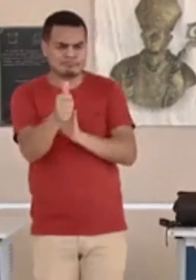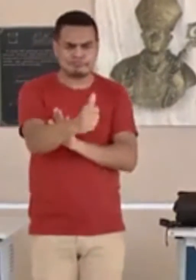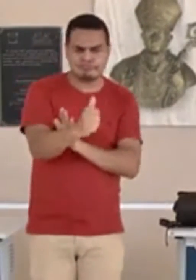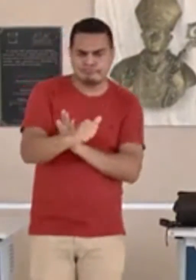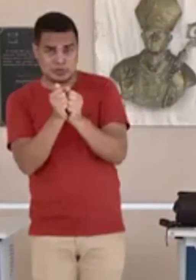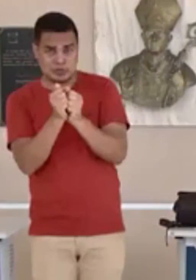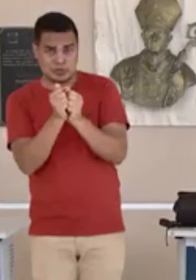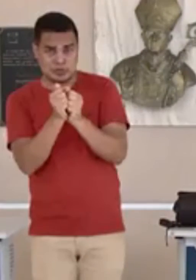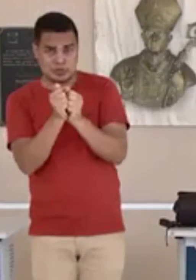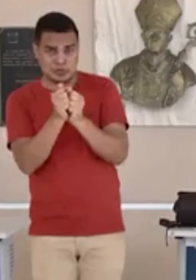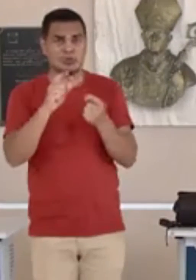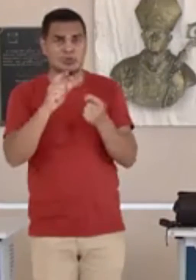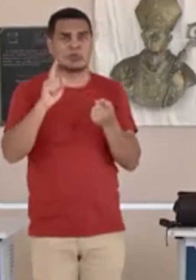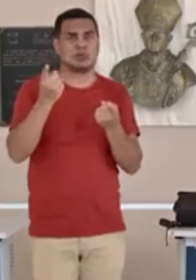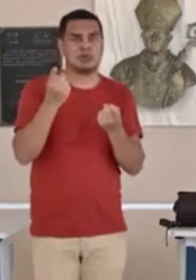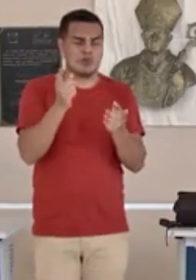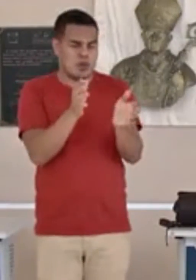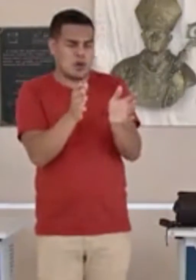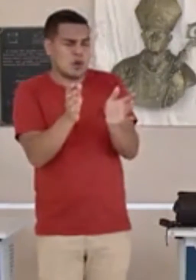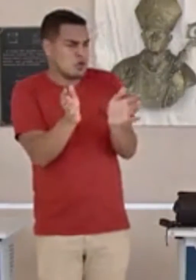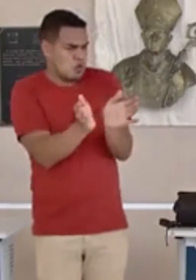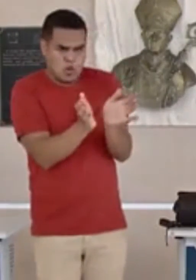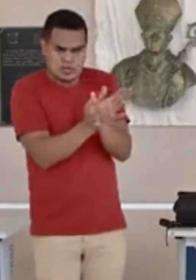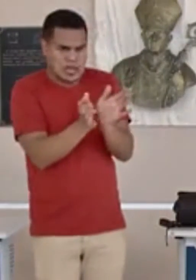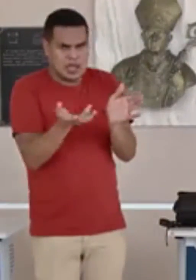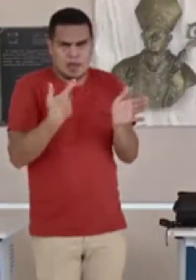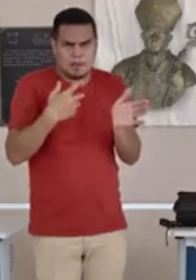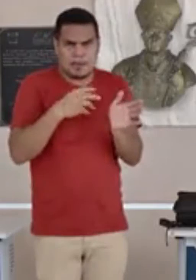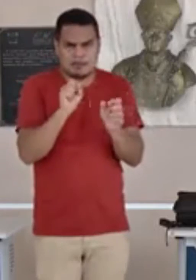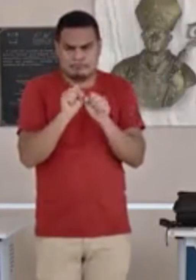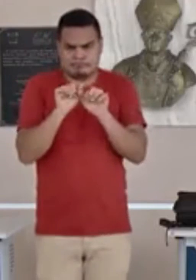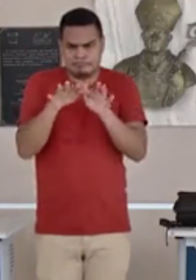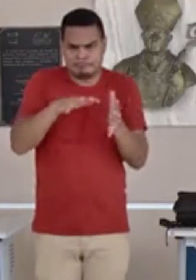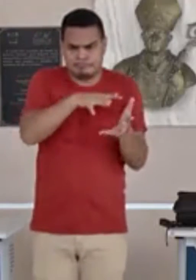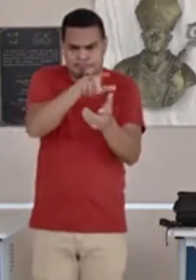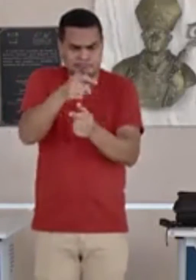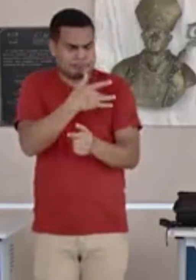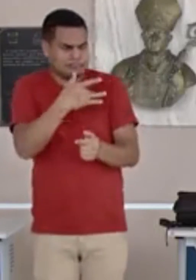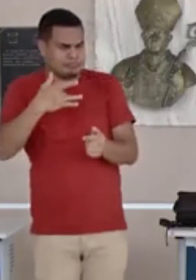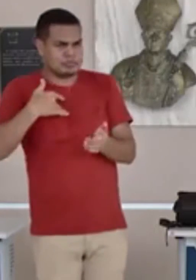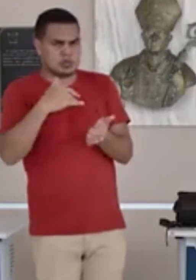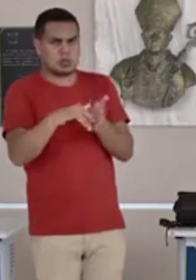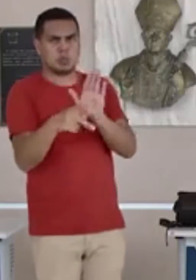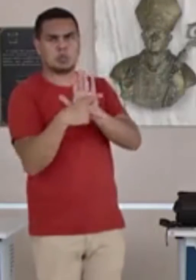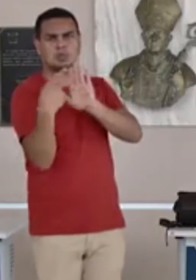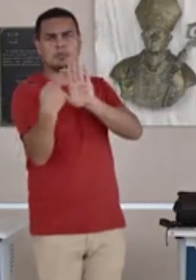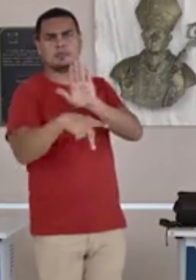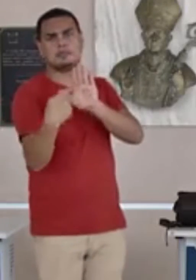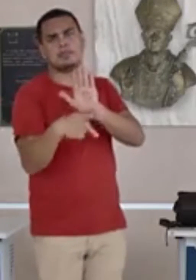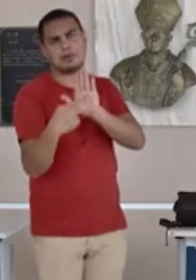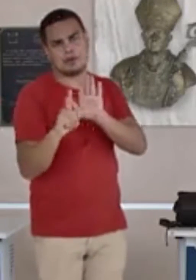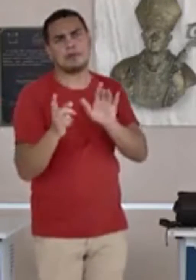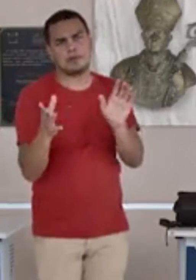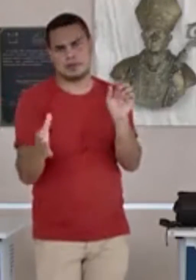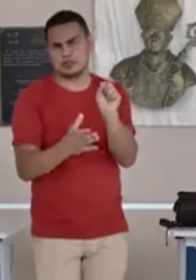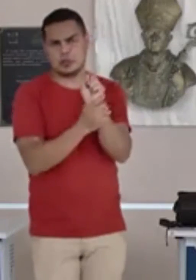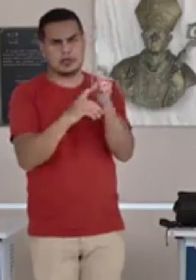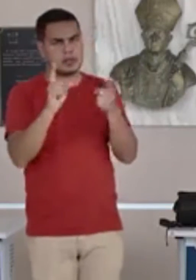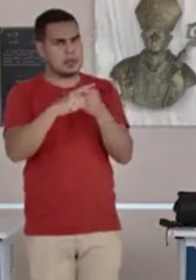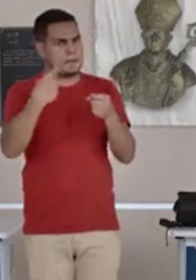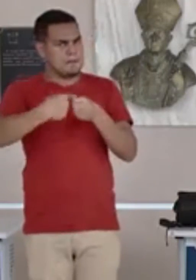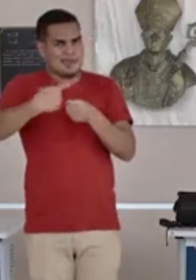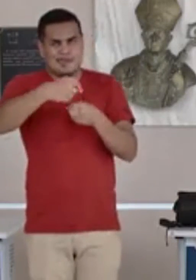junto com a vigilância epidemiológica sanitária e os demais órgãos de segurança no